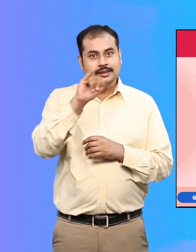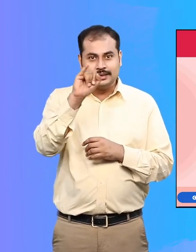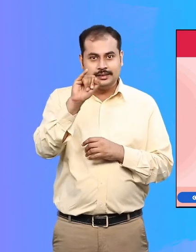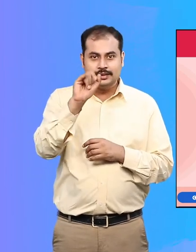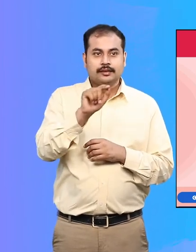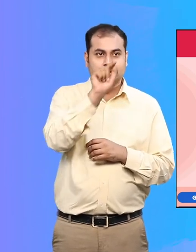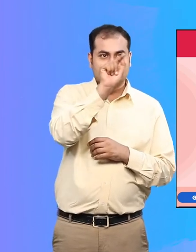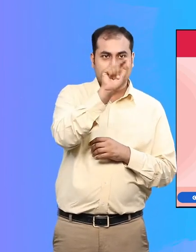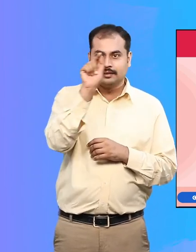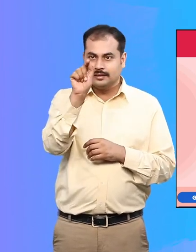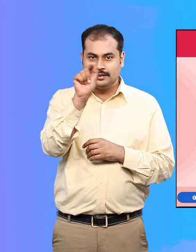प्रियोग किया जाता है